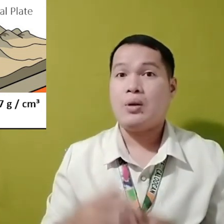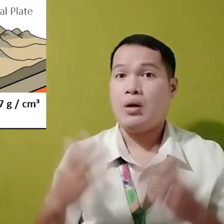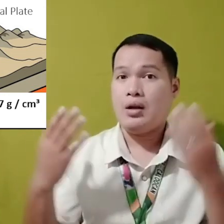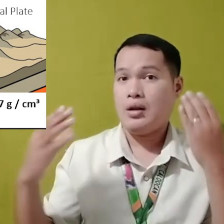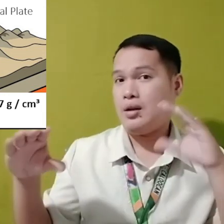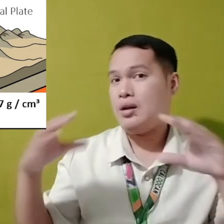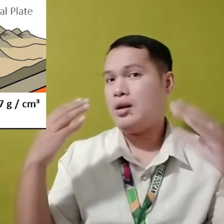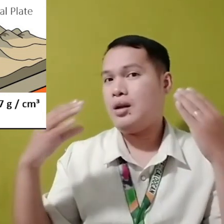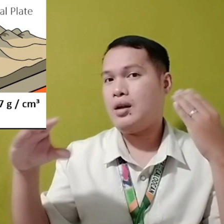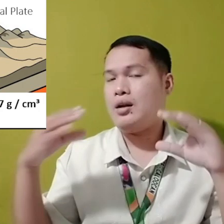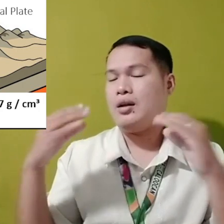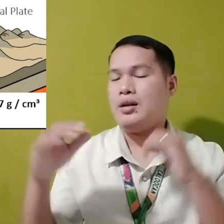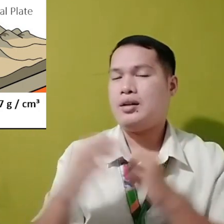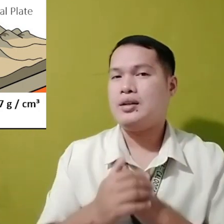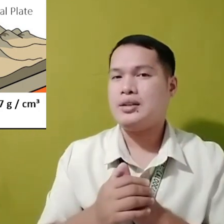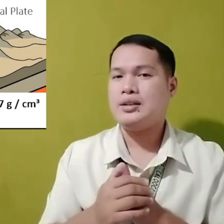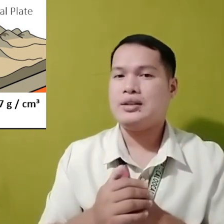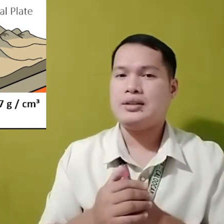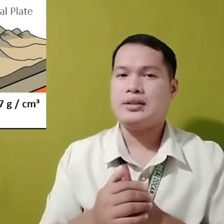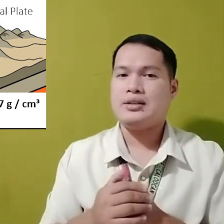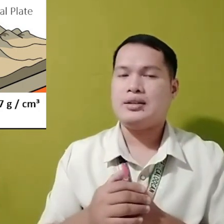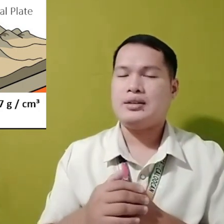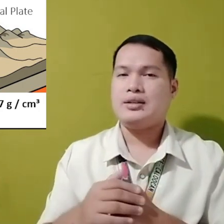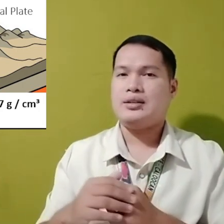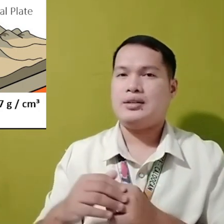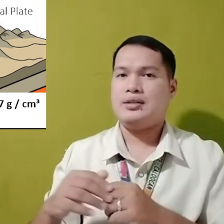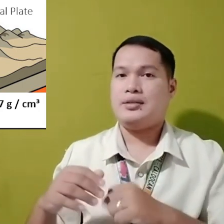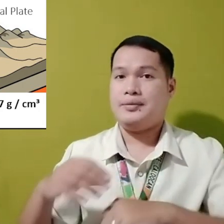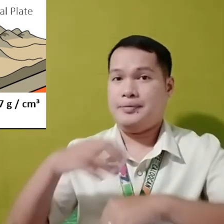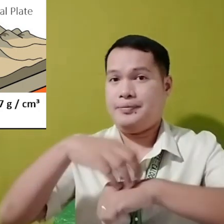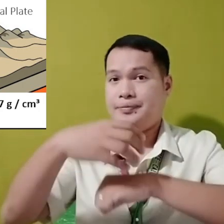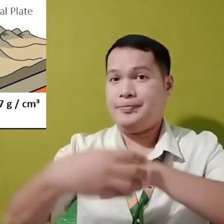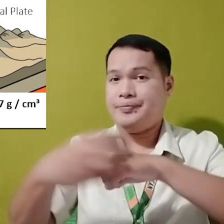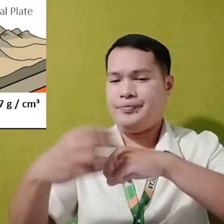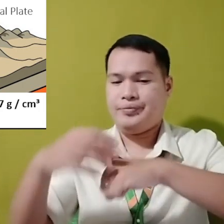natin Sa 1 centimeter cube Sa continental plate